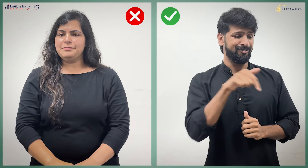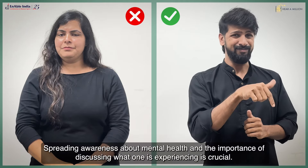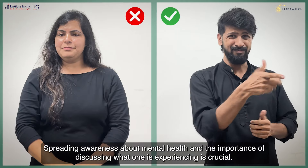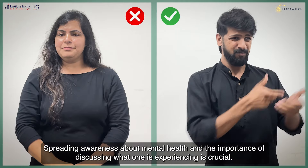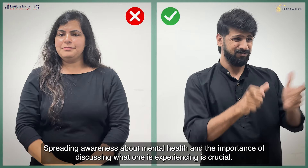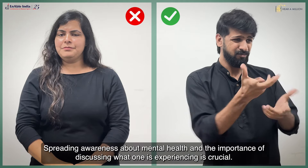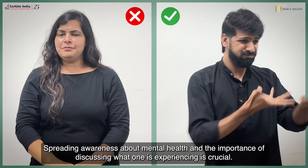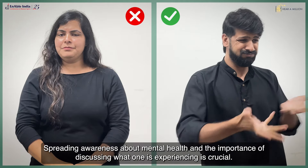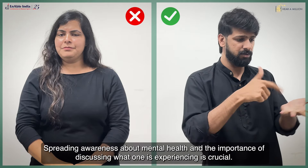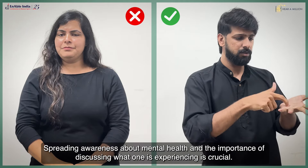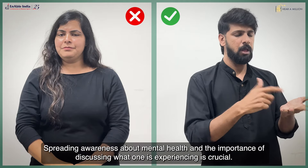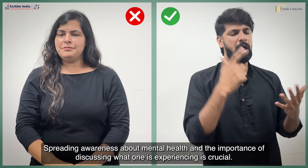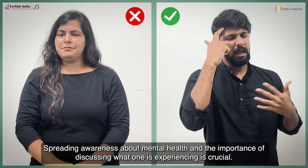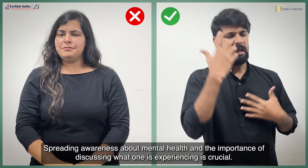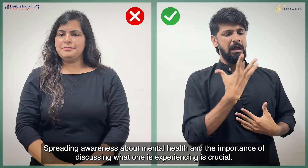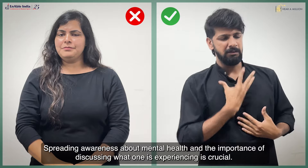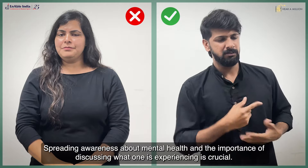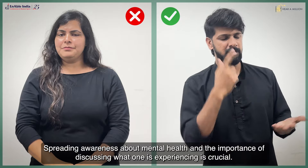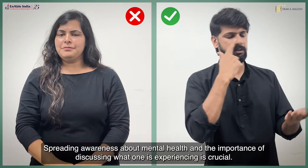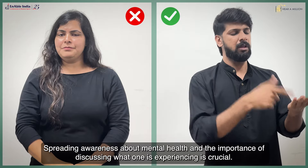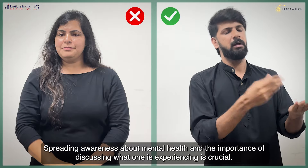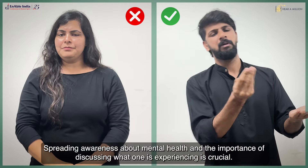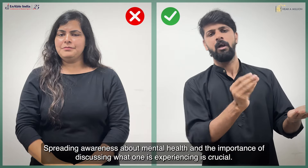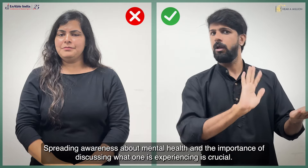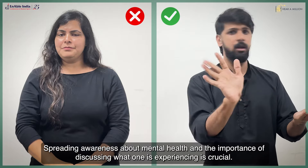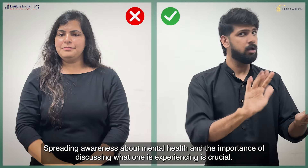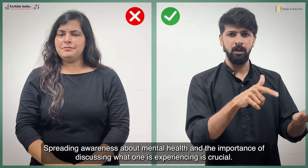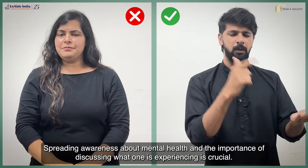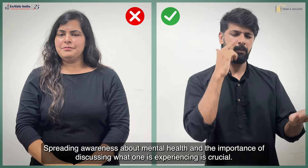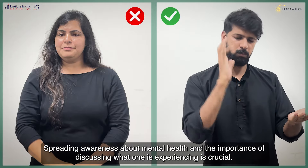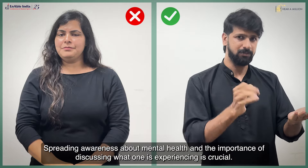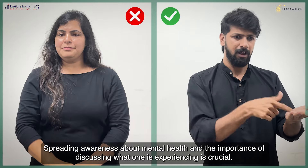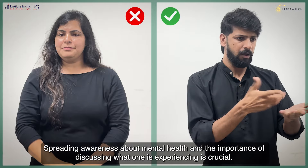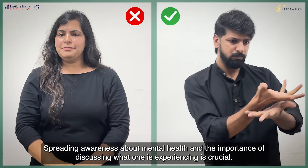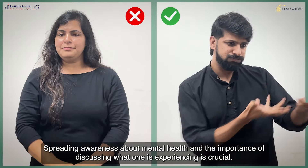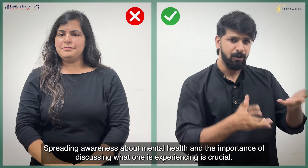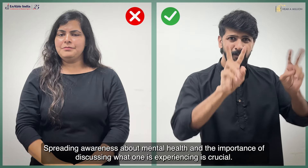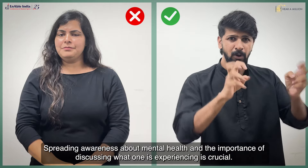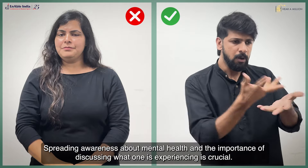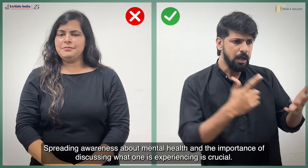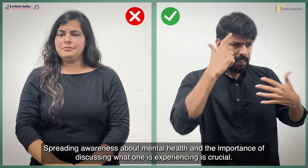जागरुपता फैलाना और जो अनुभव हो रहा है, उस पर चर्चा करना महत्वपूर्ण है.